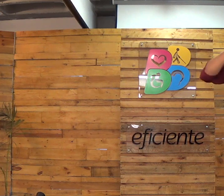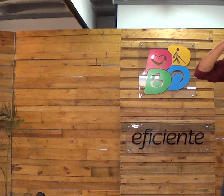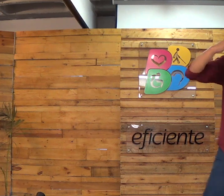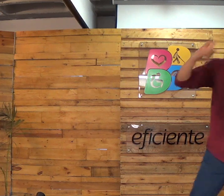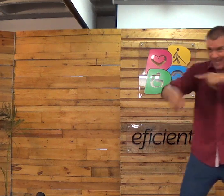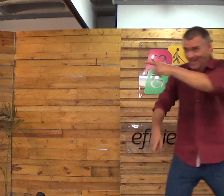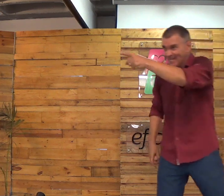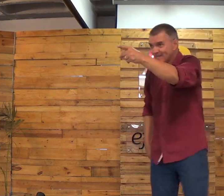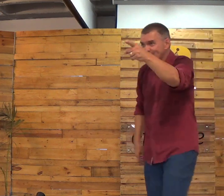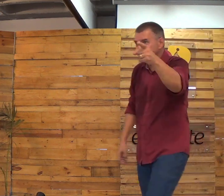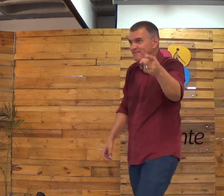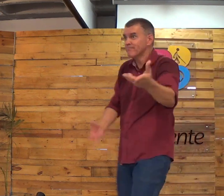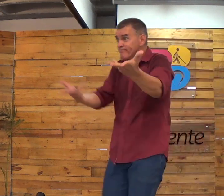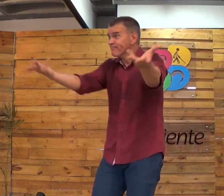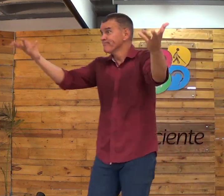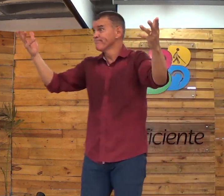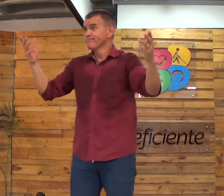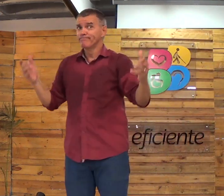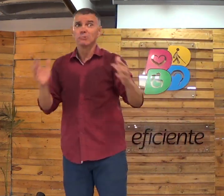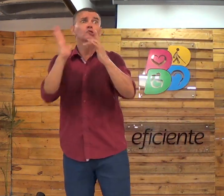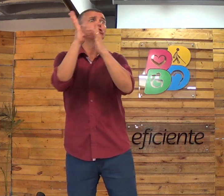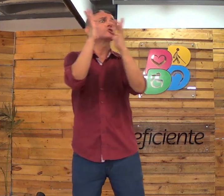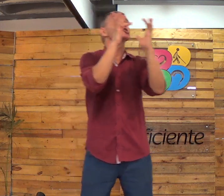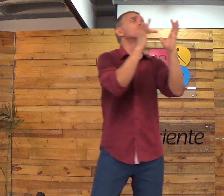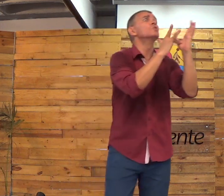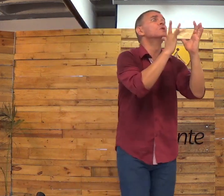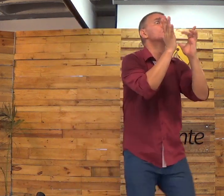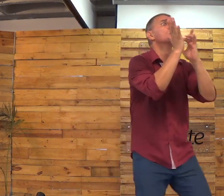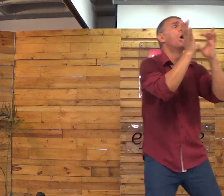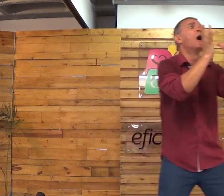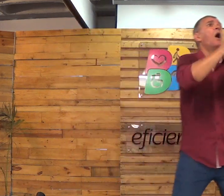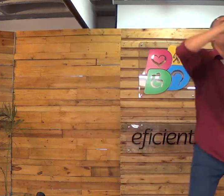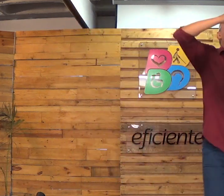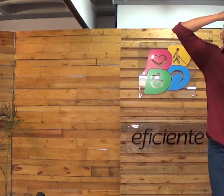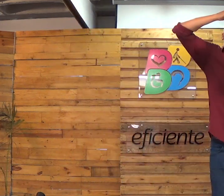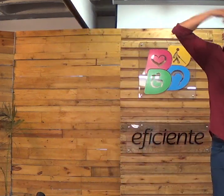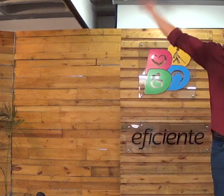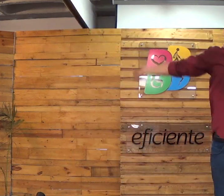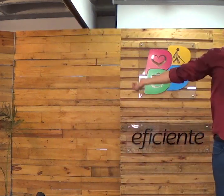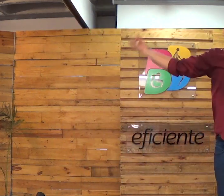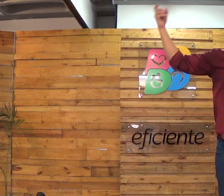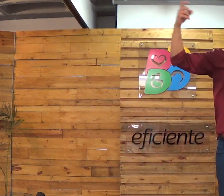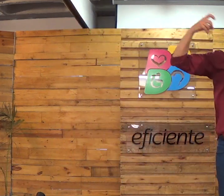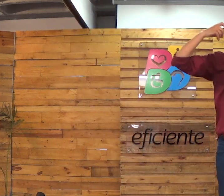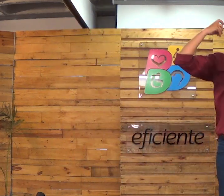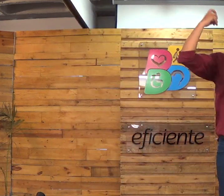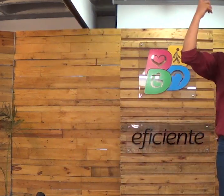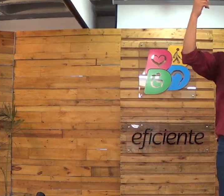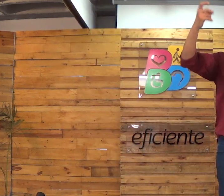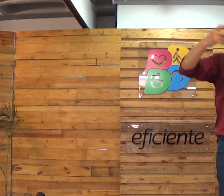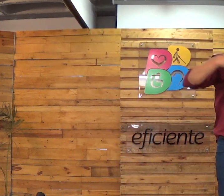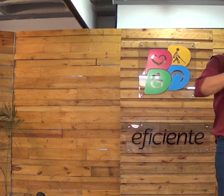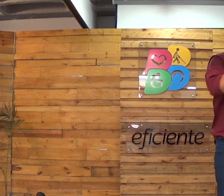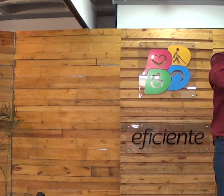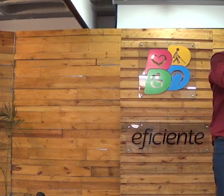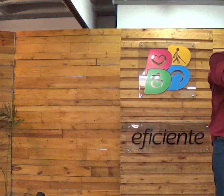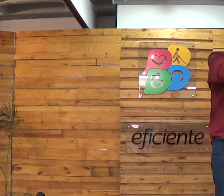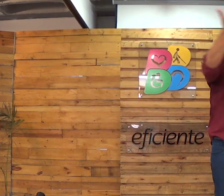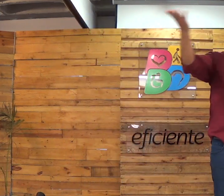Você se preocupa? Então, Jesus tem muito mais